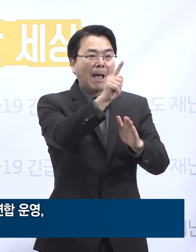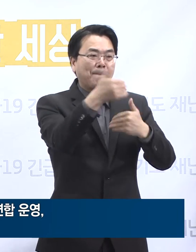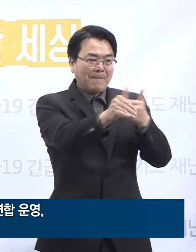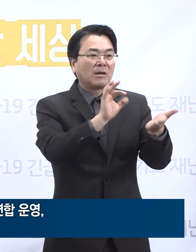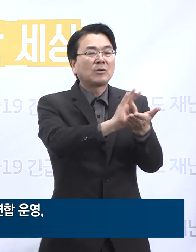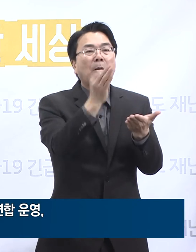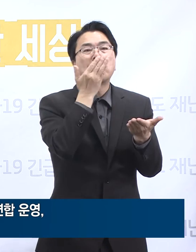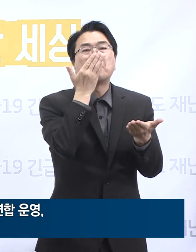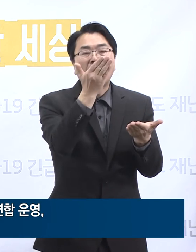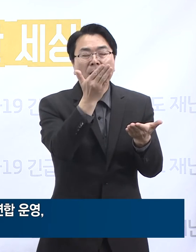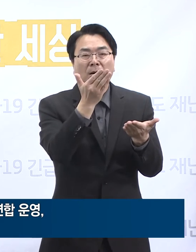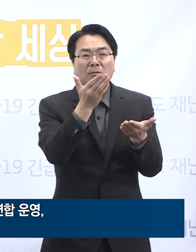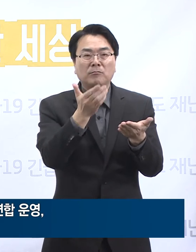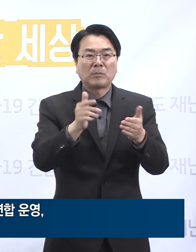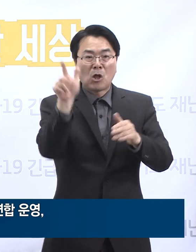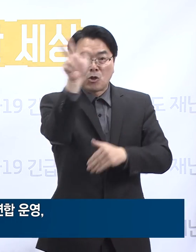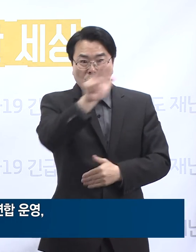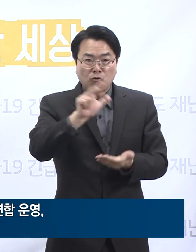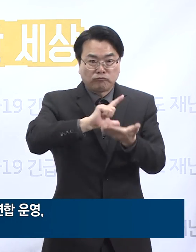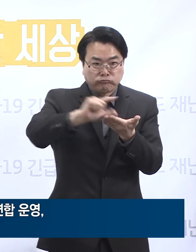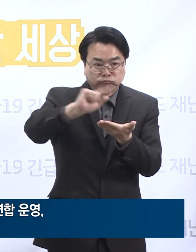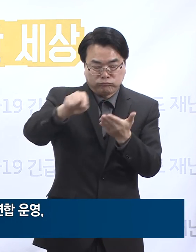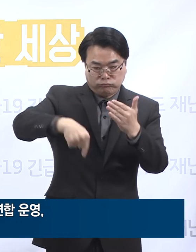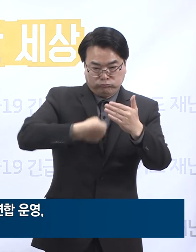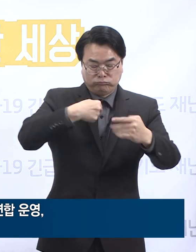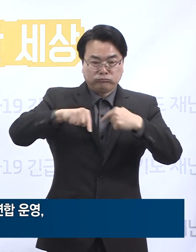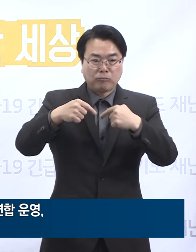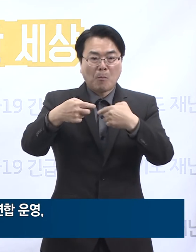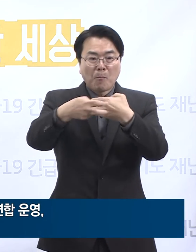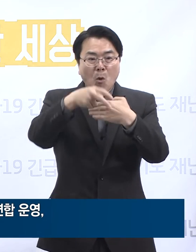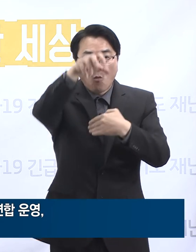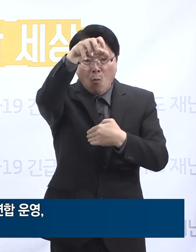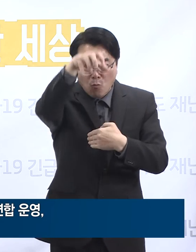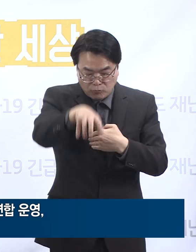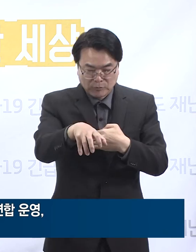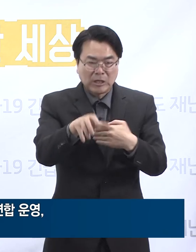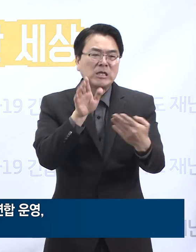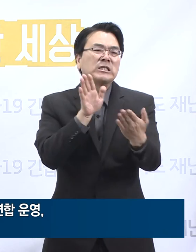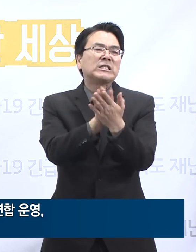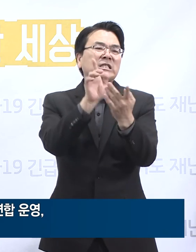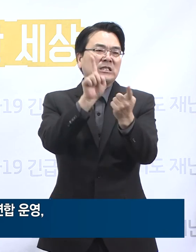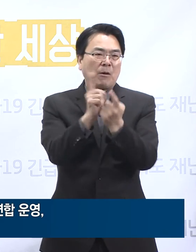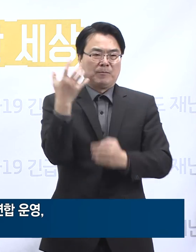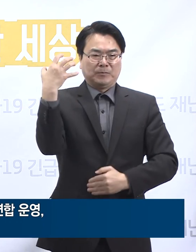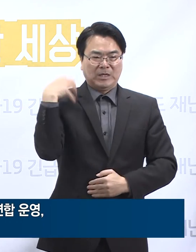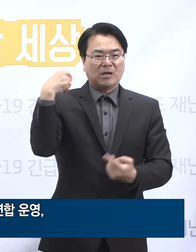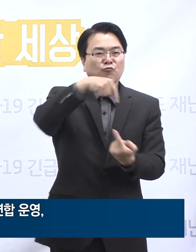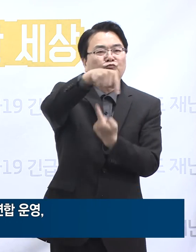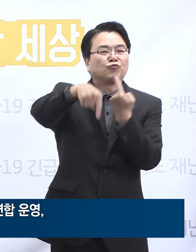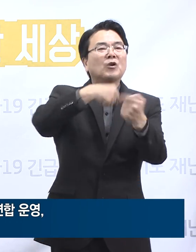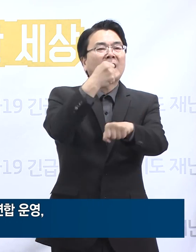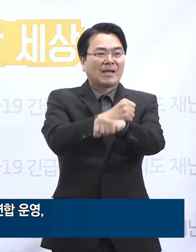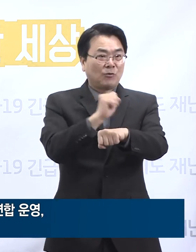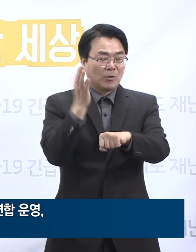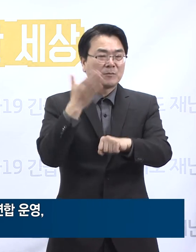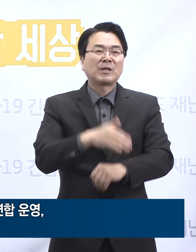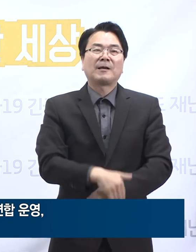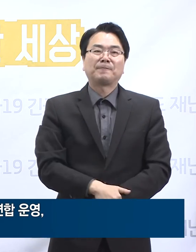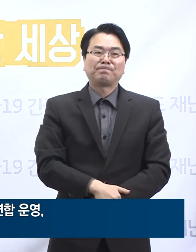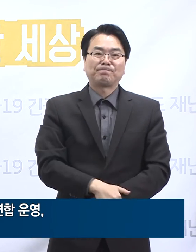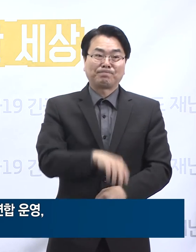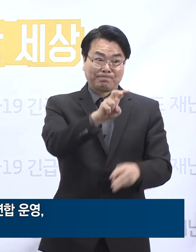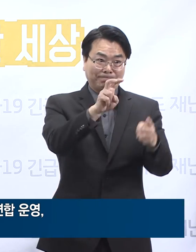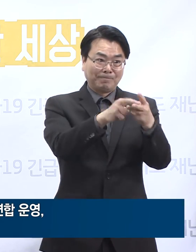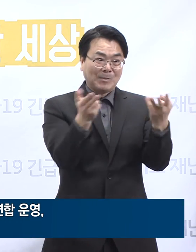전국 지방의료원들 중에서는 최초로 생활치료센터 의료지원 책임을 맡은 사례이기도 합니다. 센터